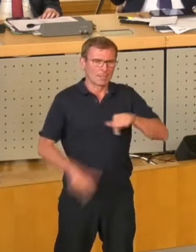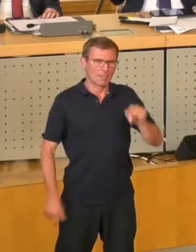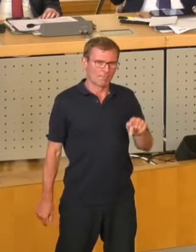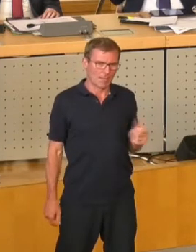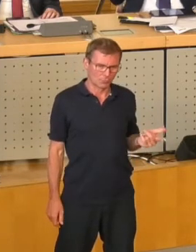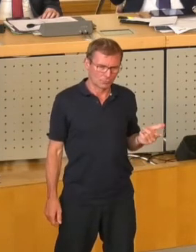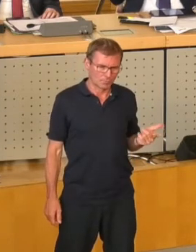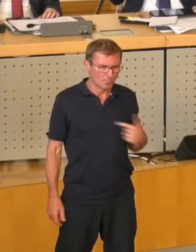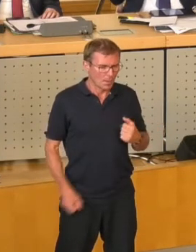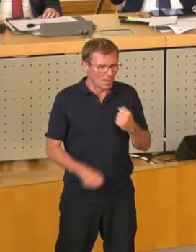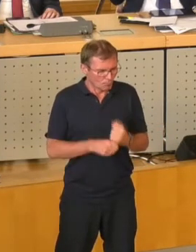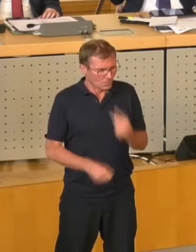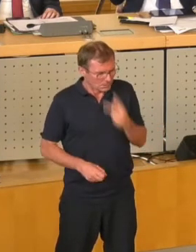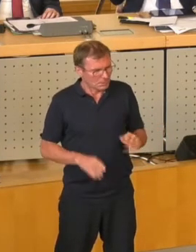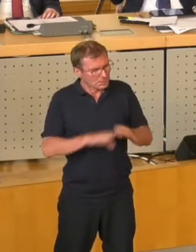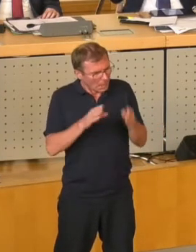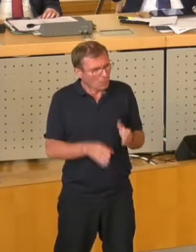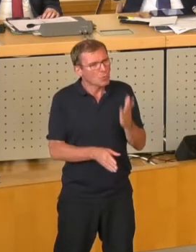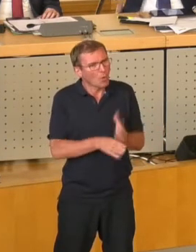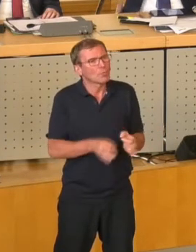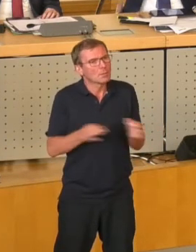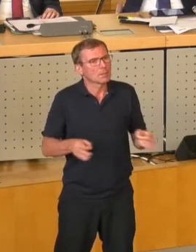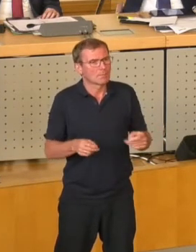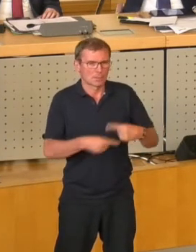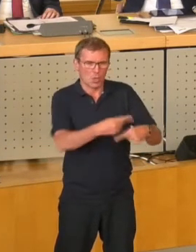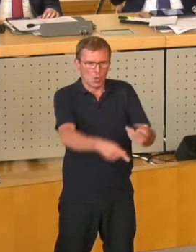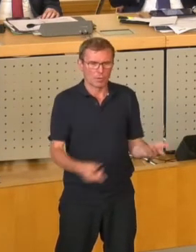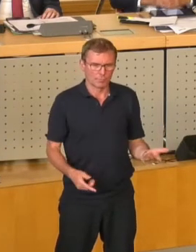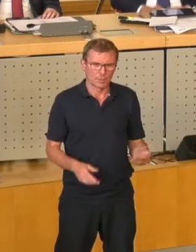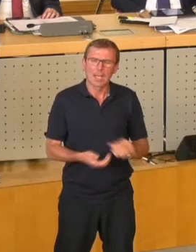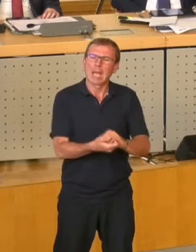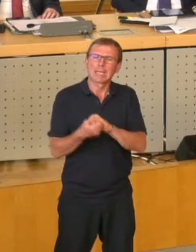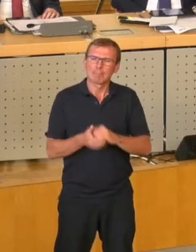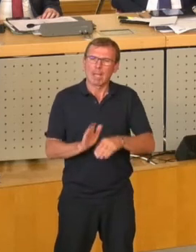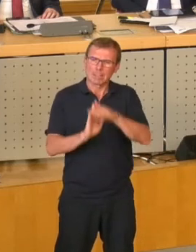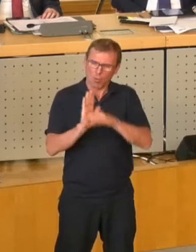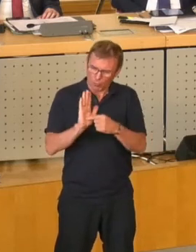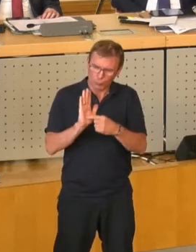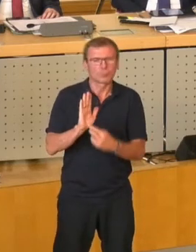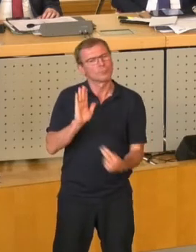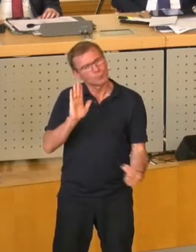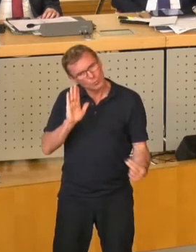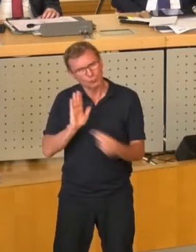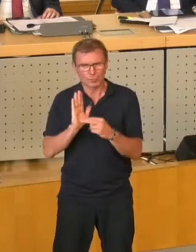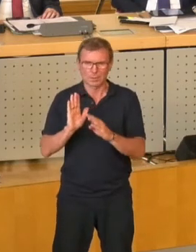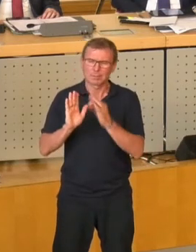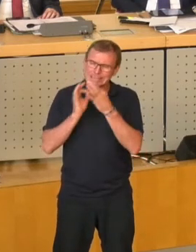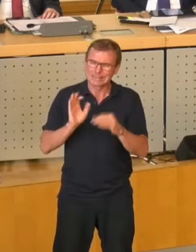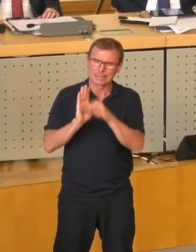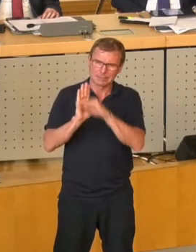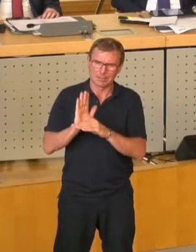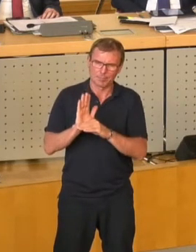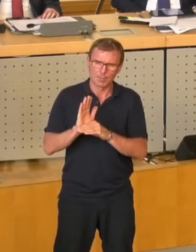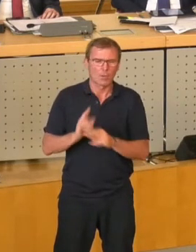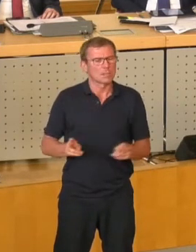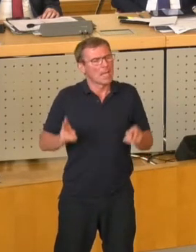gucken, dass dieses Haus ordnungsgemäß gesteuert wird. Darauf hat die Gemeindeordnung auch eingegangen, und die sind auch die Rechte,